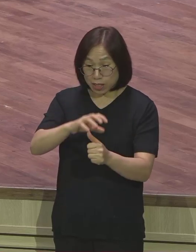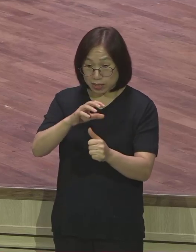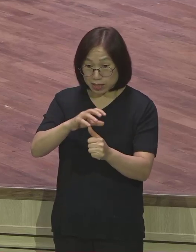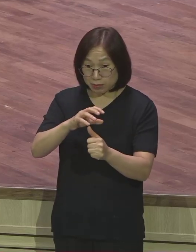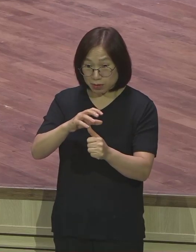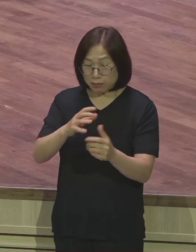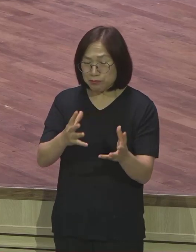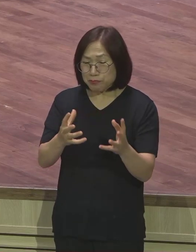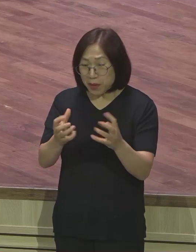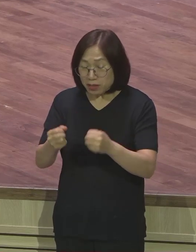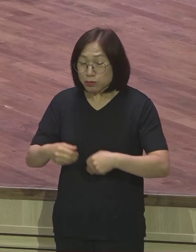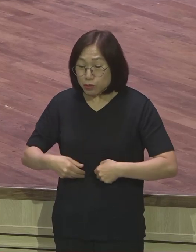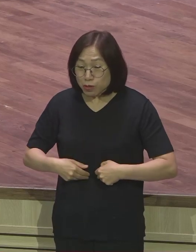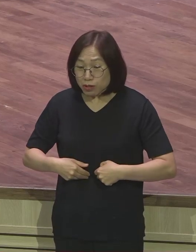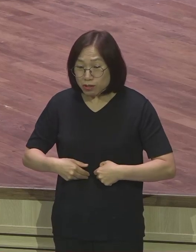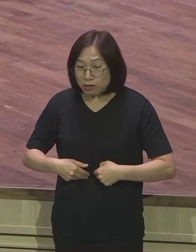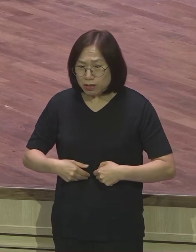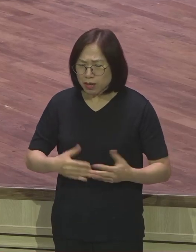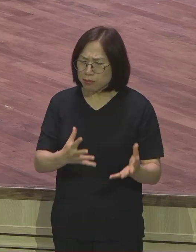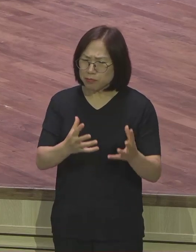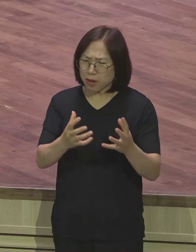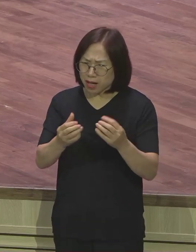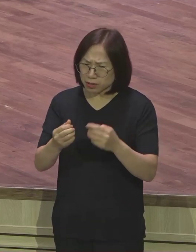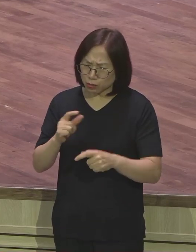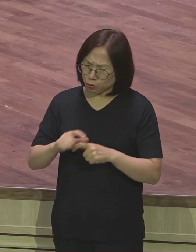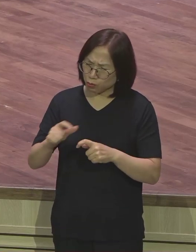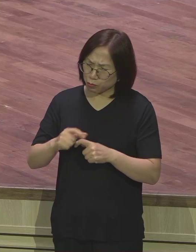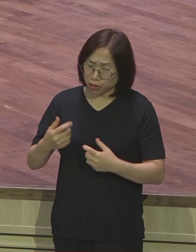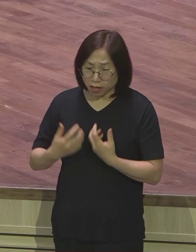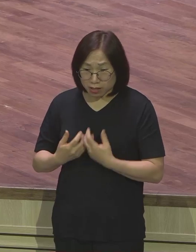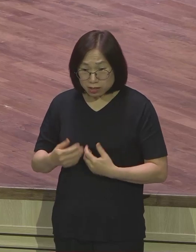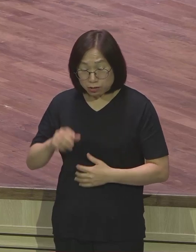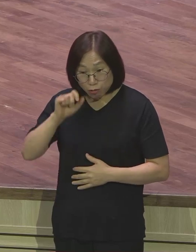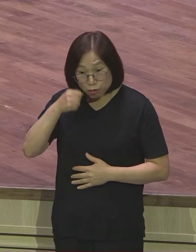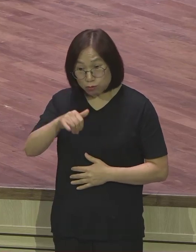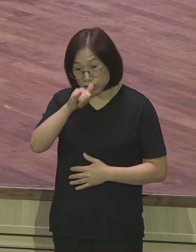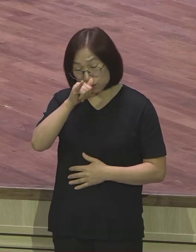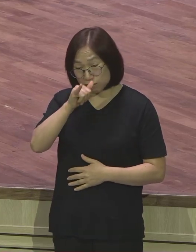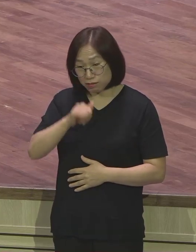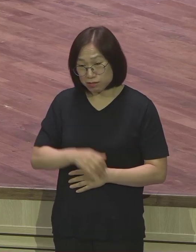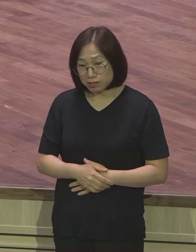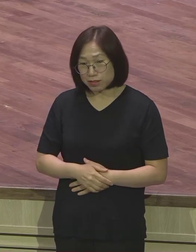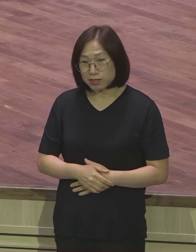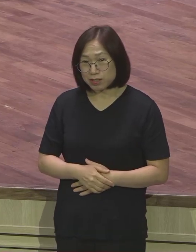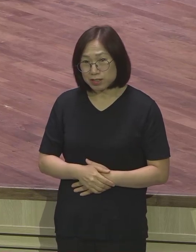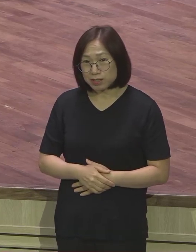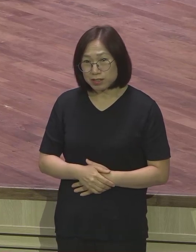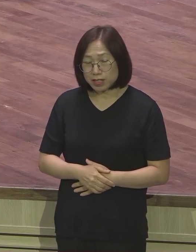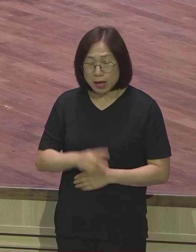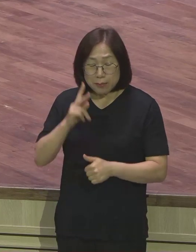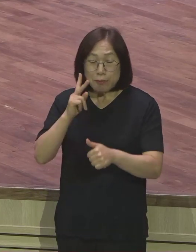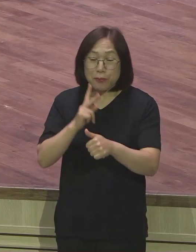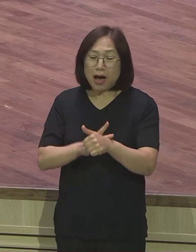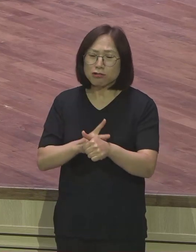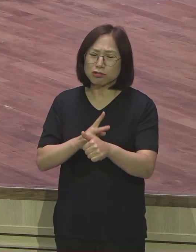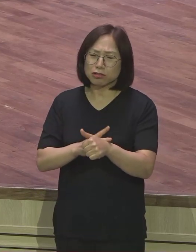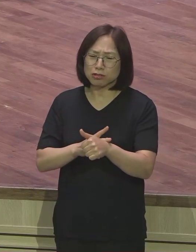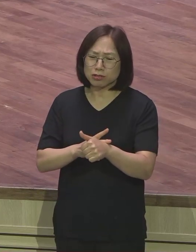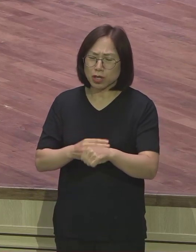많은 것이 필요하고 얼마나 또 많은 고민과 갈등과 어려움이 있겠습니까 근데 바울은 모든 것을